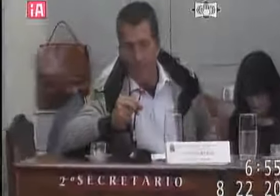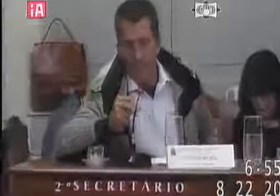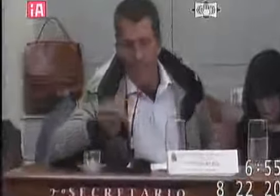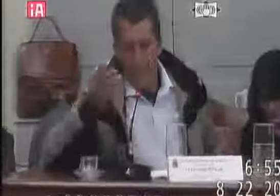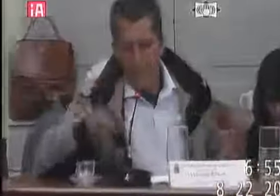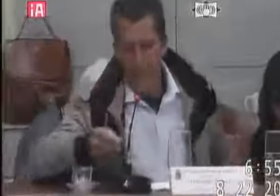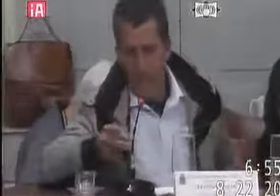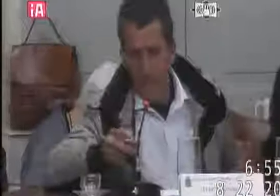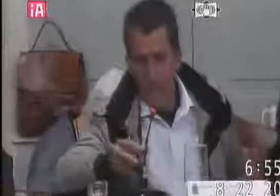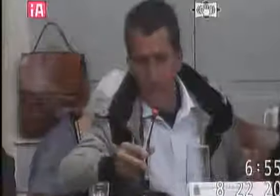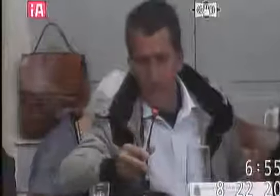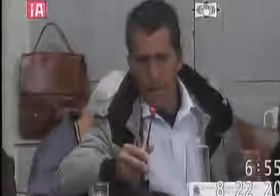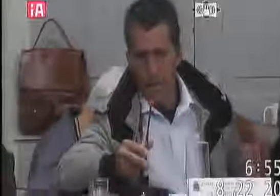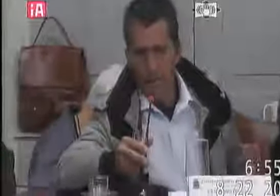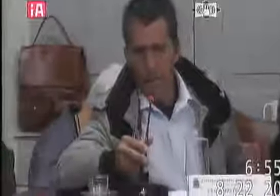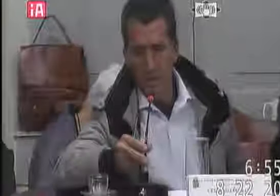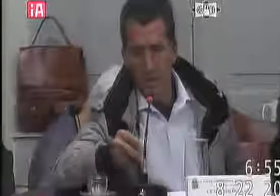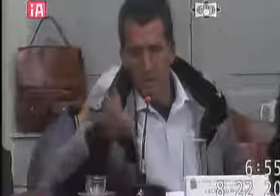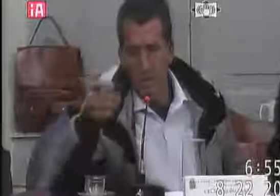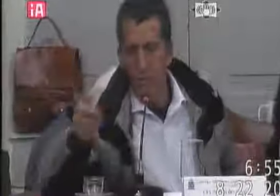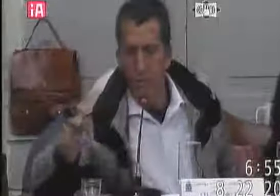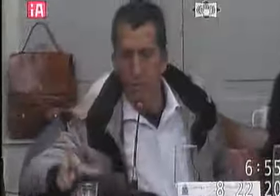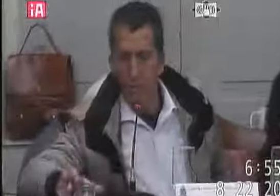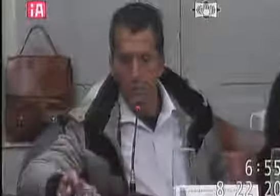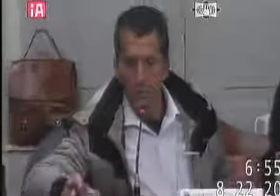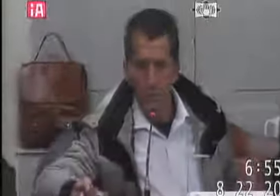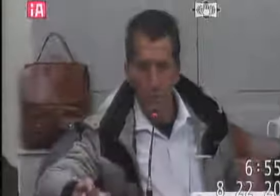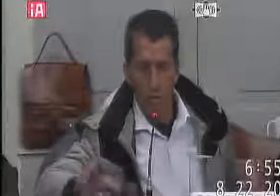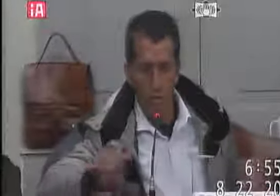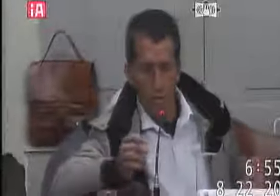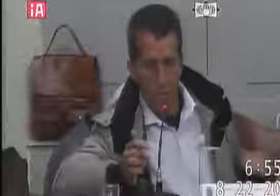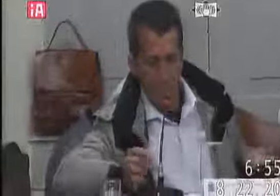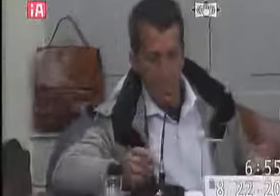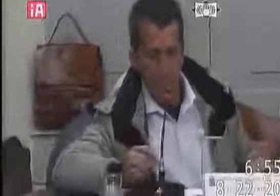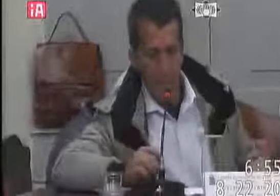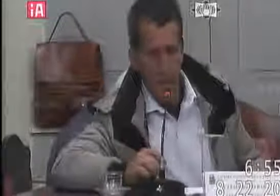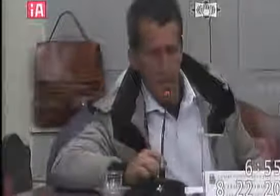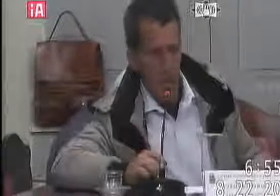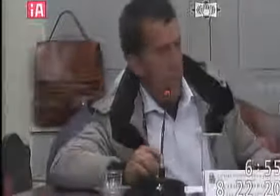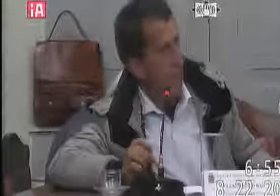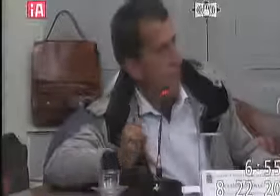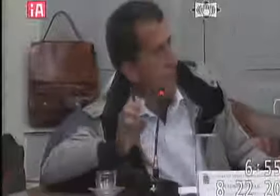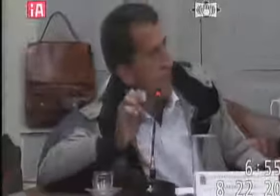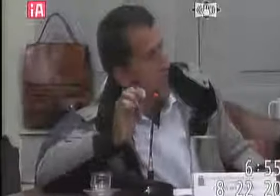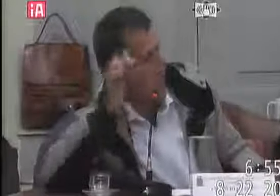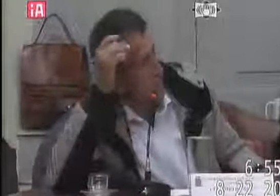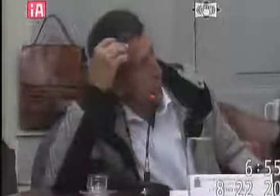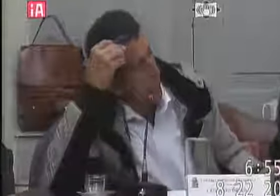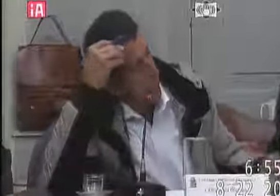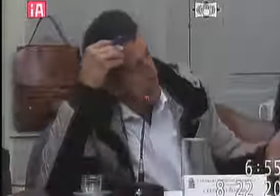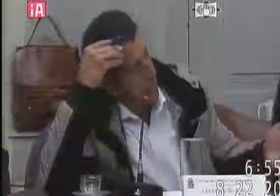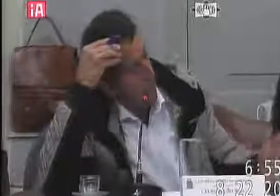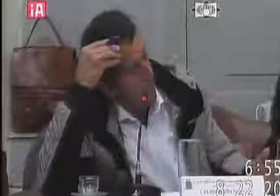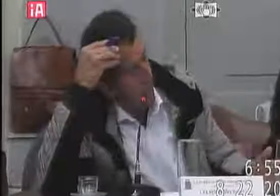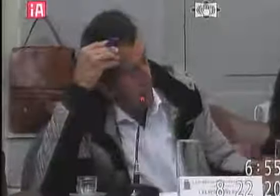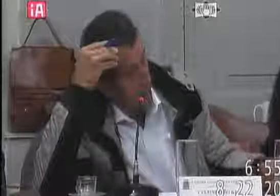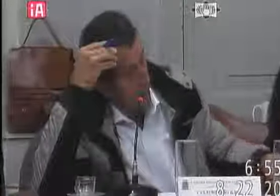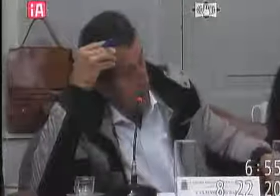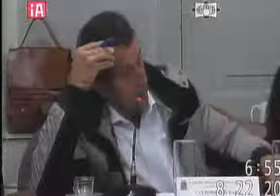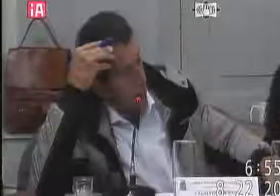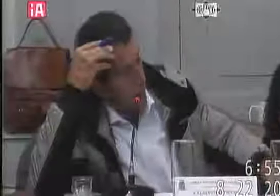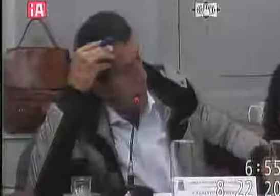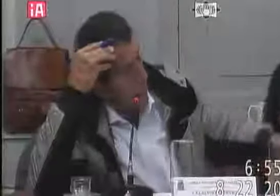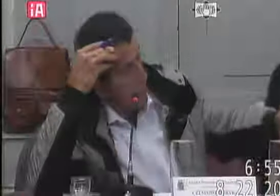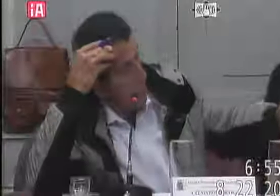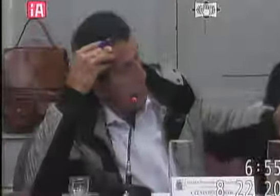a parte da secretaria também que tá presente os professores tudo primeiramente eu queria o presidente se colocasse a minha presença que eu ia